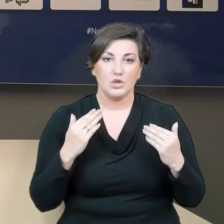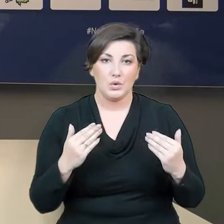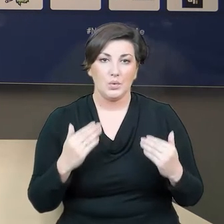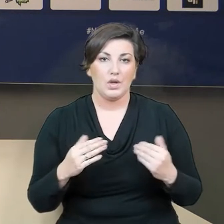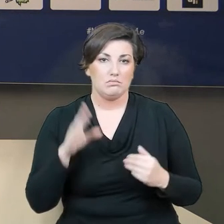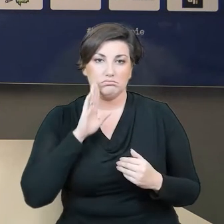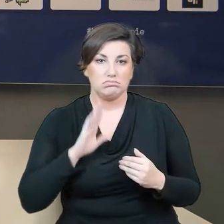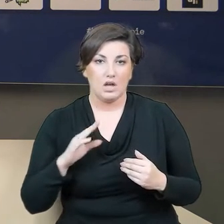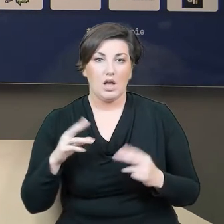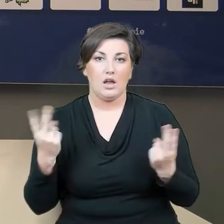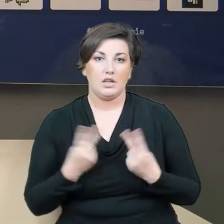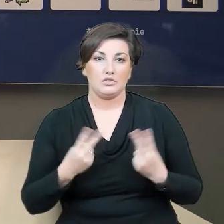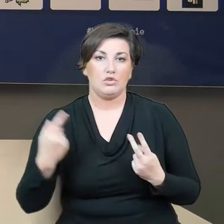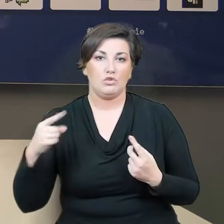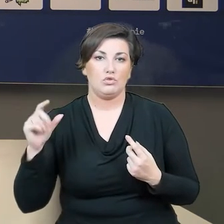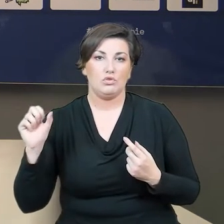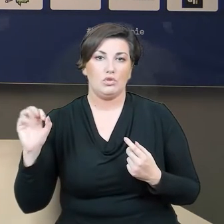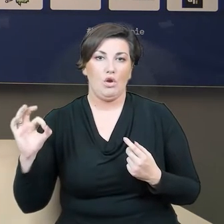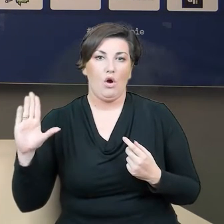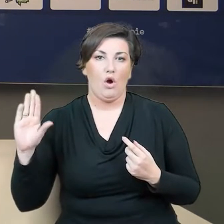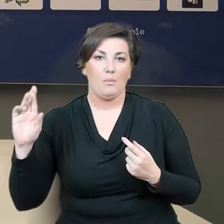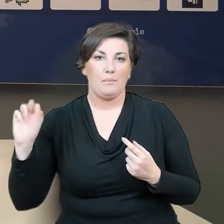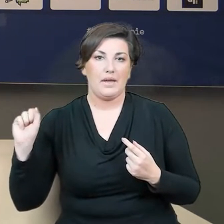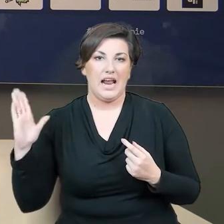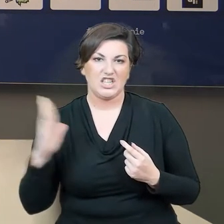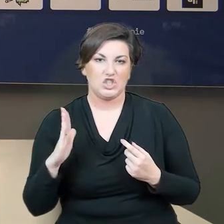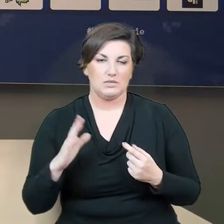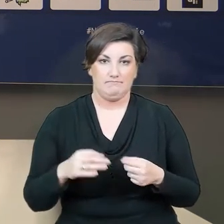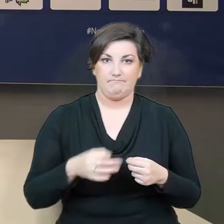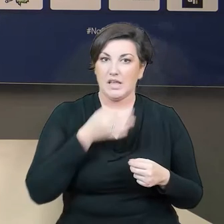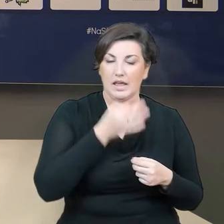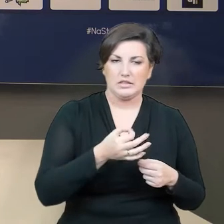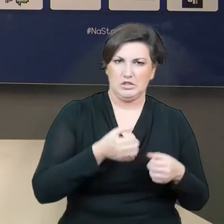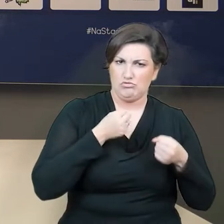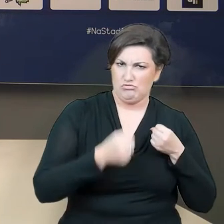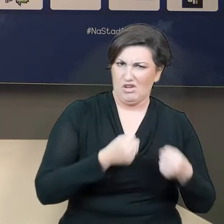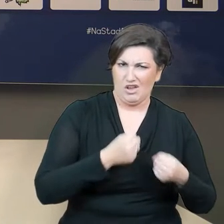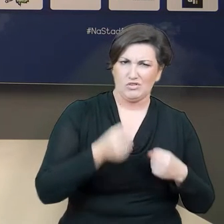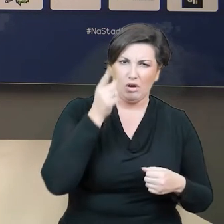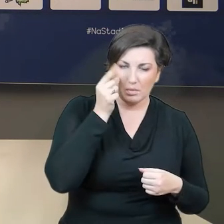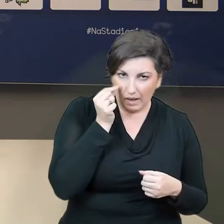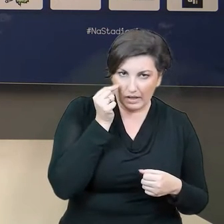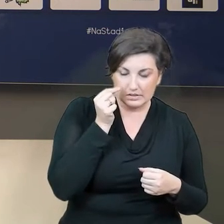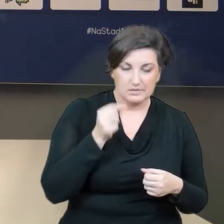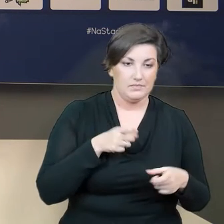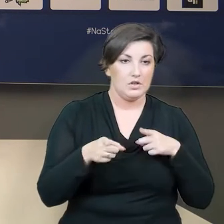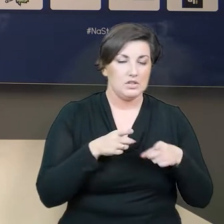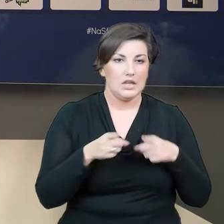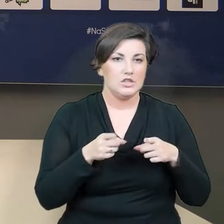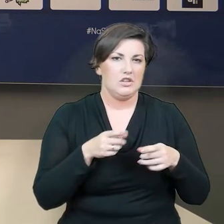redaktor Dawid Dobrasz. Czy ciężko się Panu teraz śpi? Mam na myśli to, czy ciężko jest oderwać się od tego, co dzieje się z